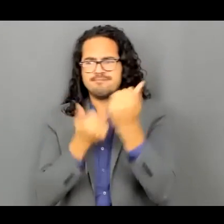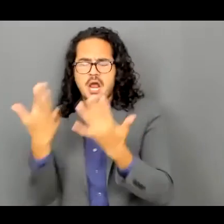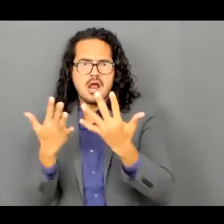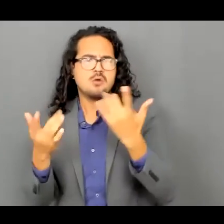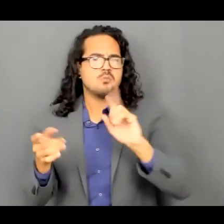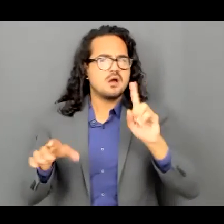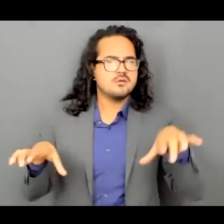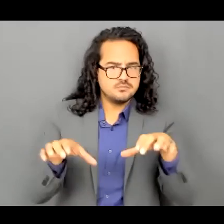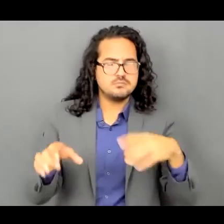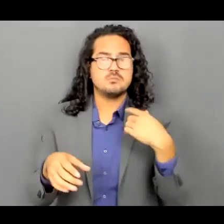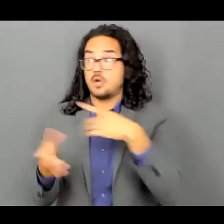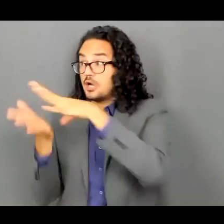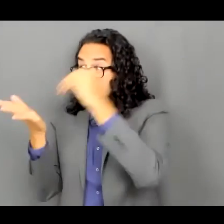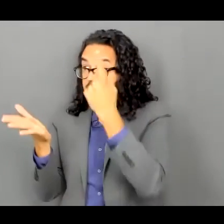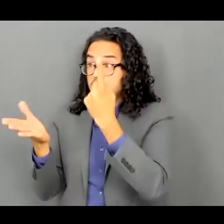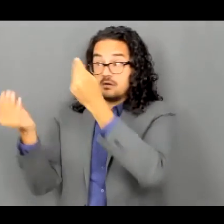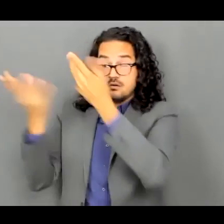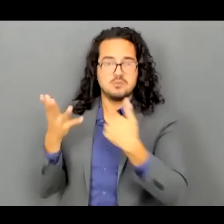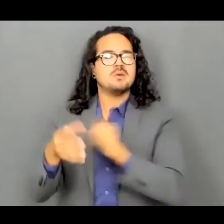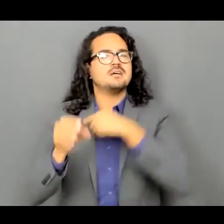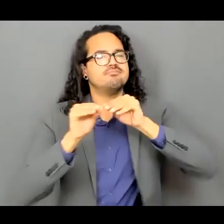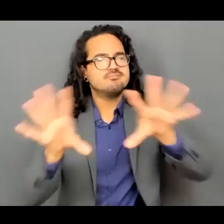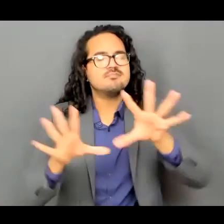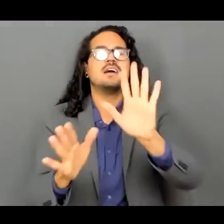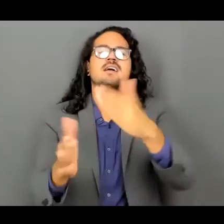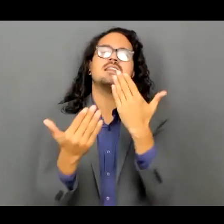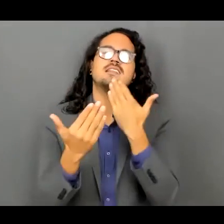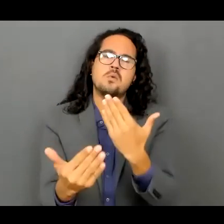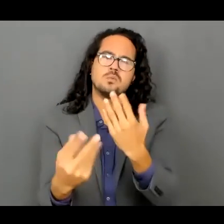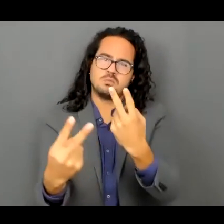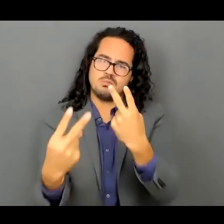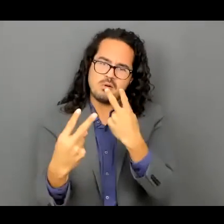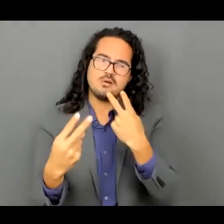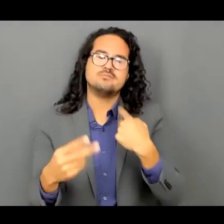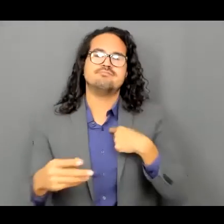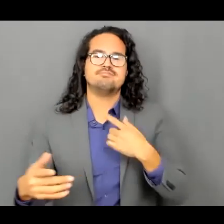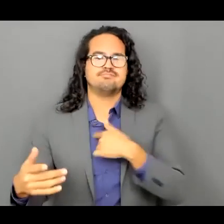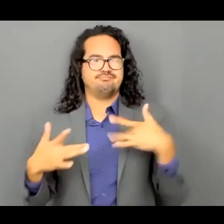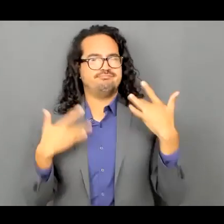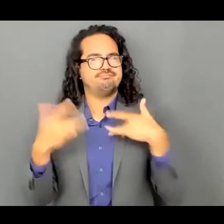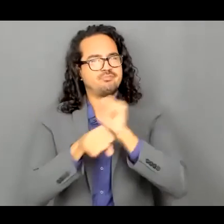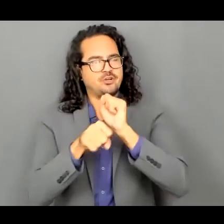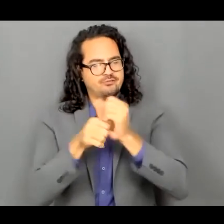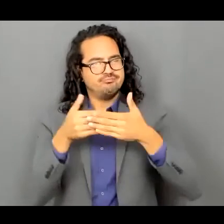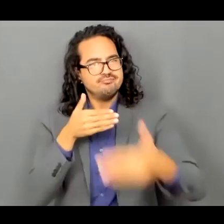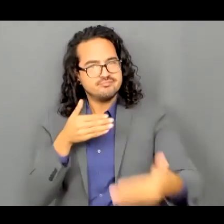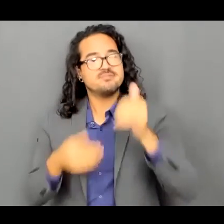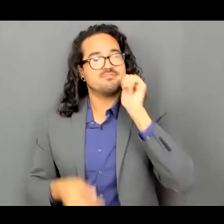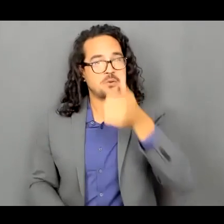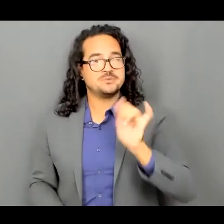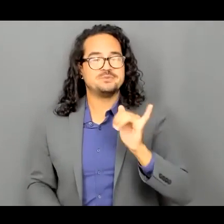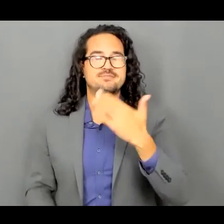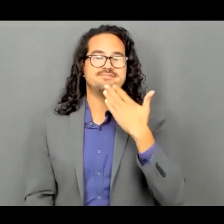seguirles dando noticias en cuanto sepamos cosas nuevas muchas gracias por estar aquí y esperamos hablar el día de mañana con ustedes